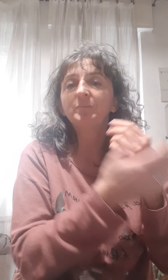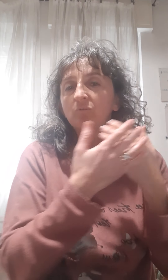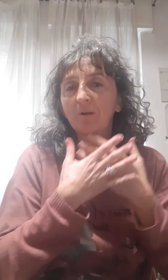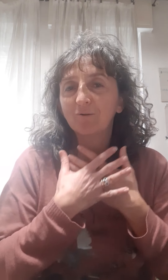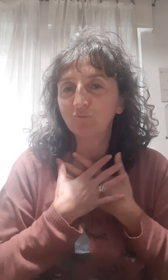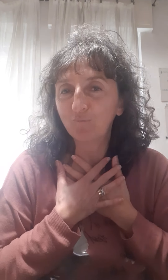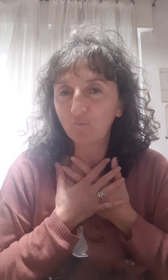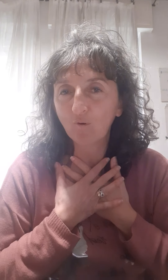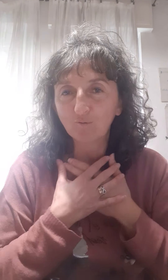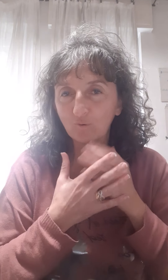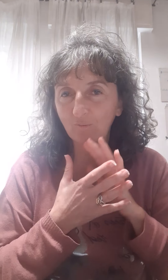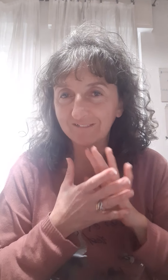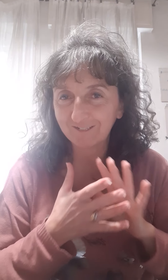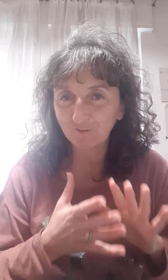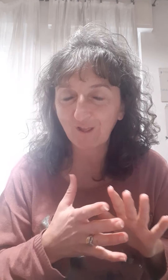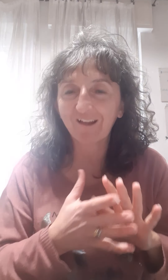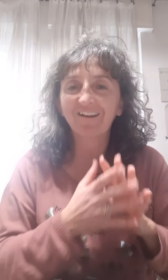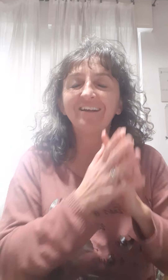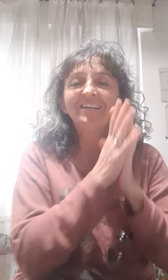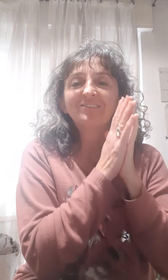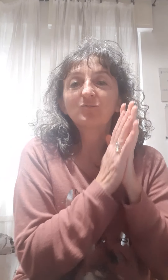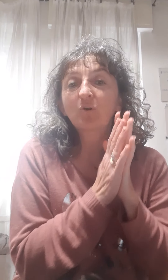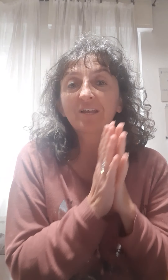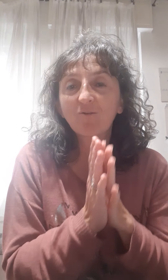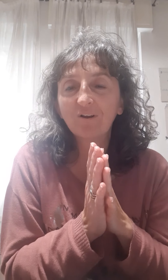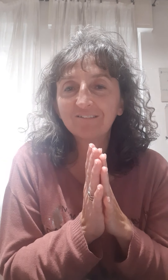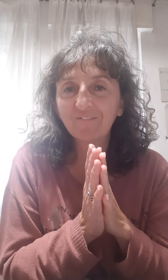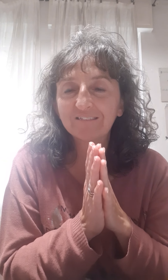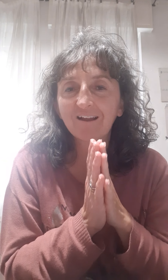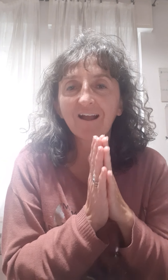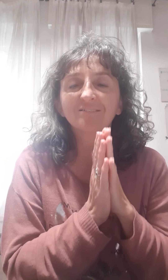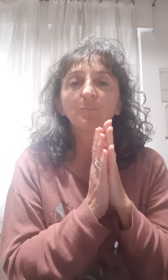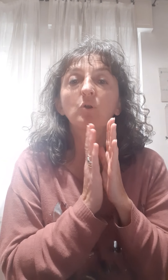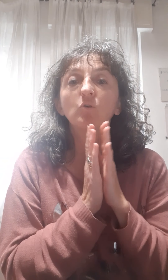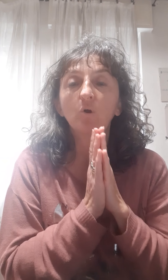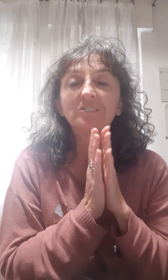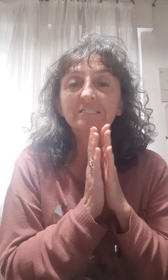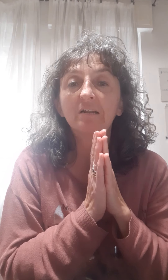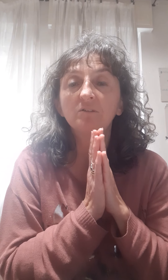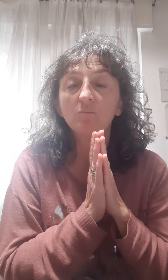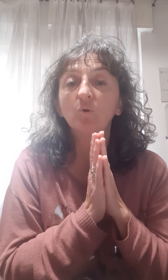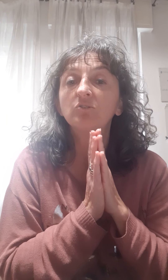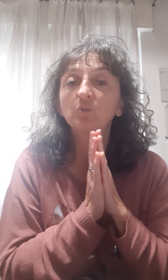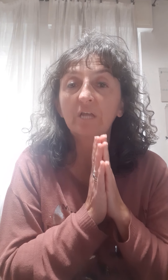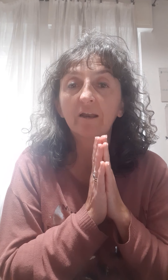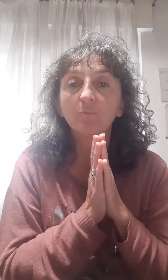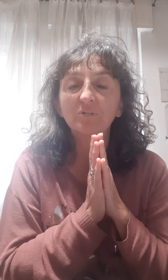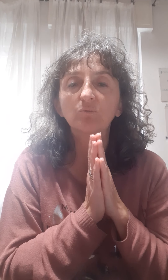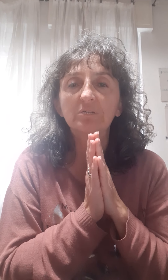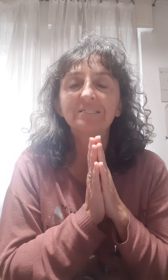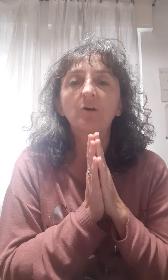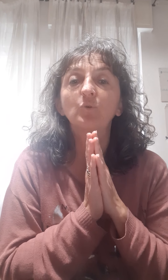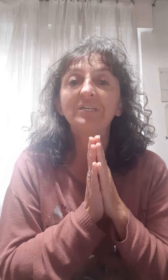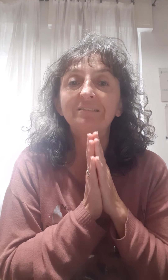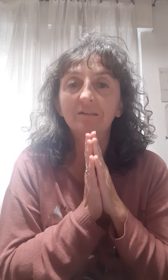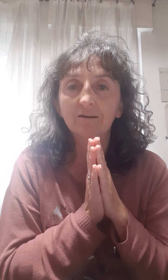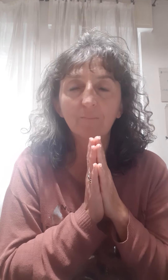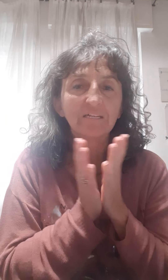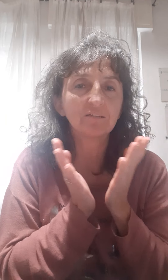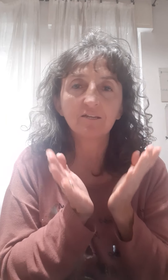metto la mano sul fuoco sulla qualità do terra, non so che qualità avete a casa, però l'olio essenziale di limone do terra può essere utilizzato internamente. In